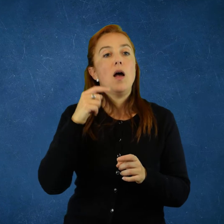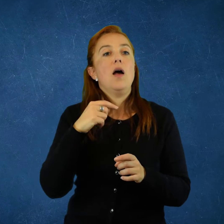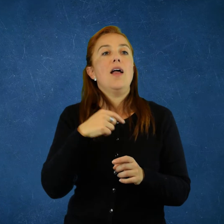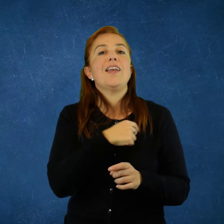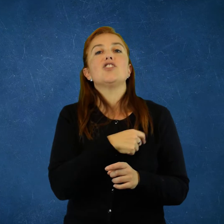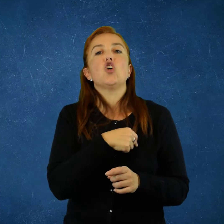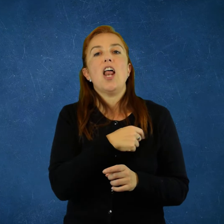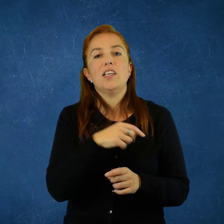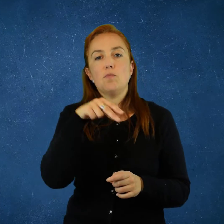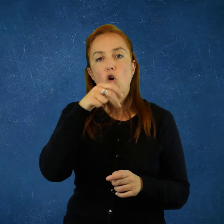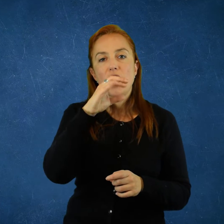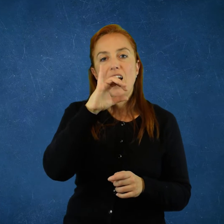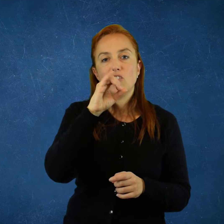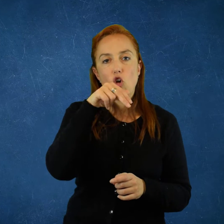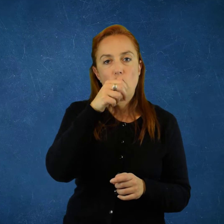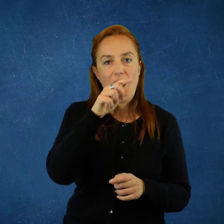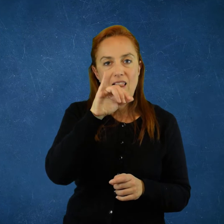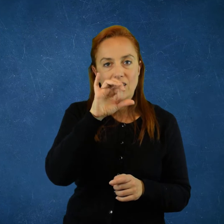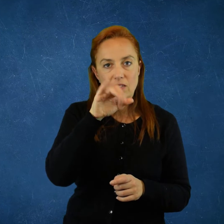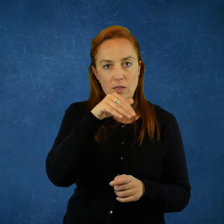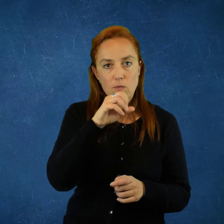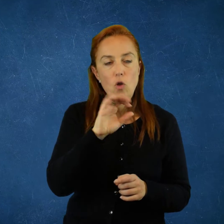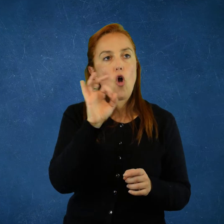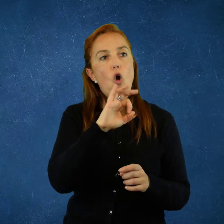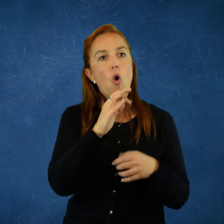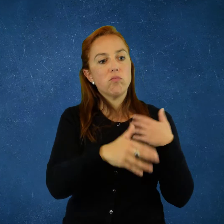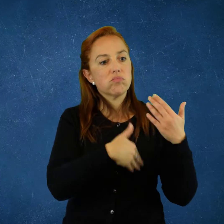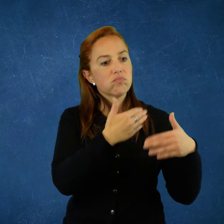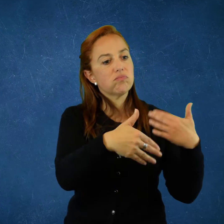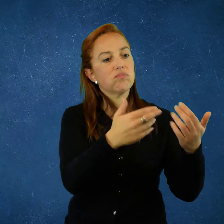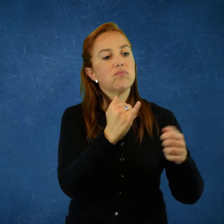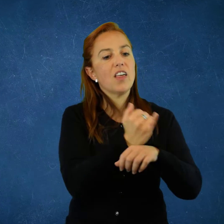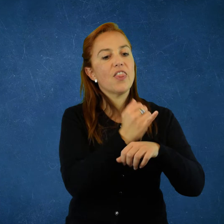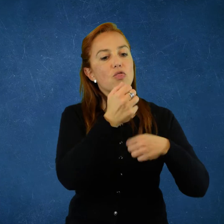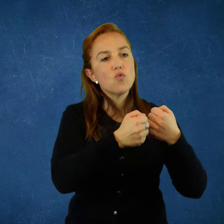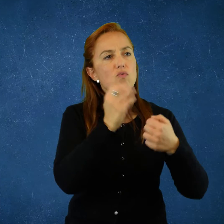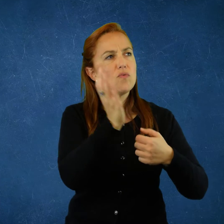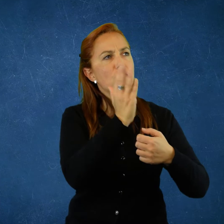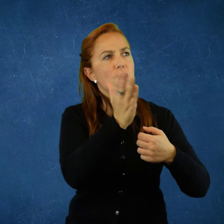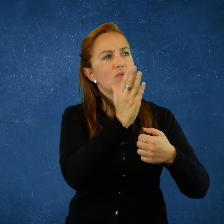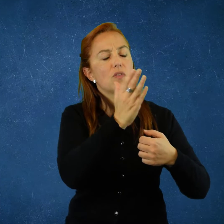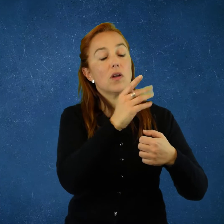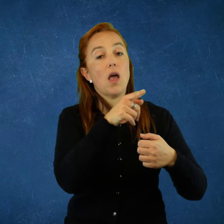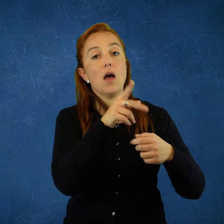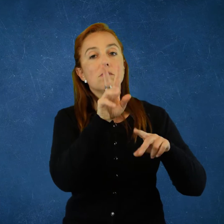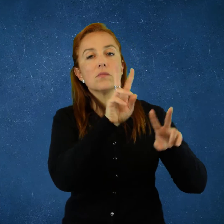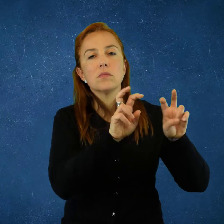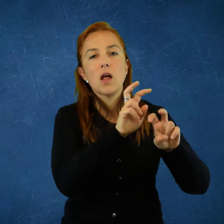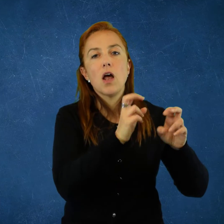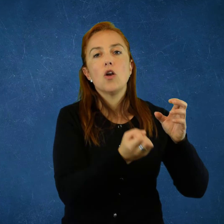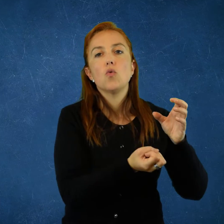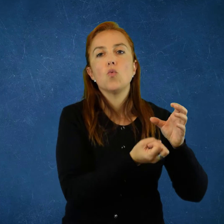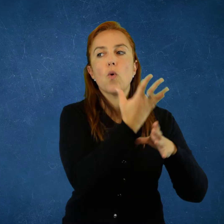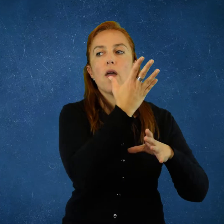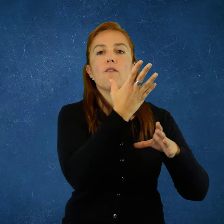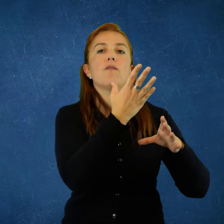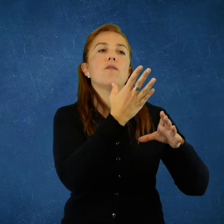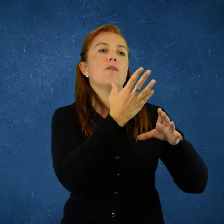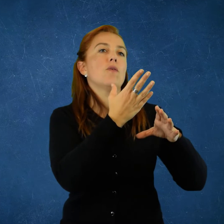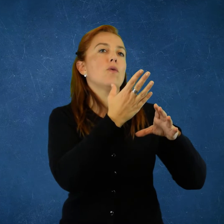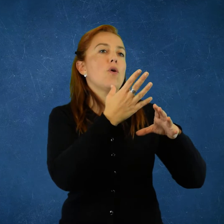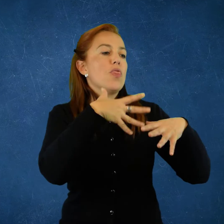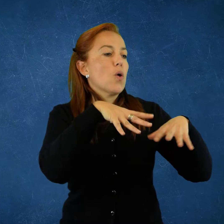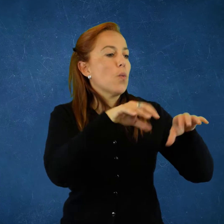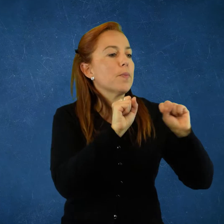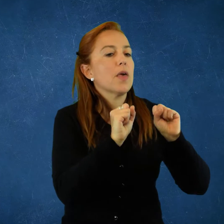como también te lo explicas por razones como el nacionalismo. También te lo explicas como el avance industrial, que